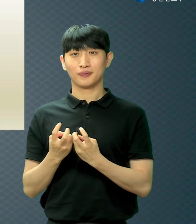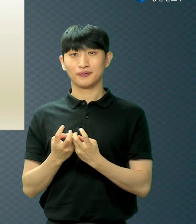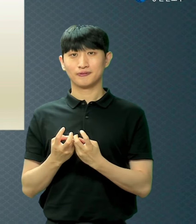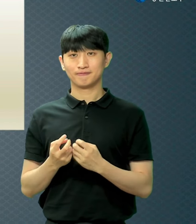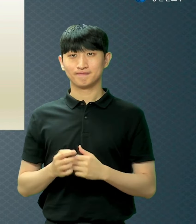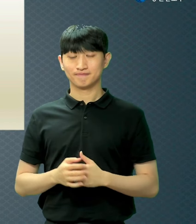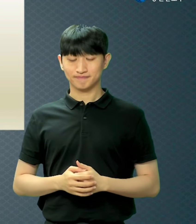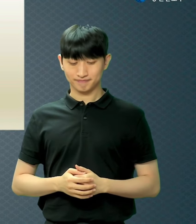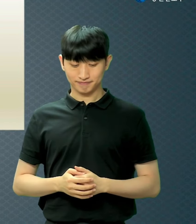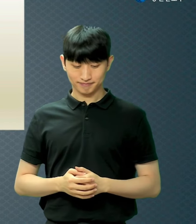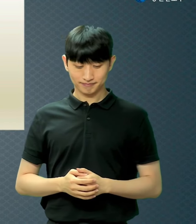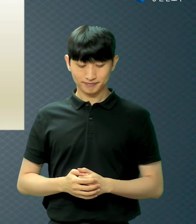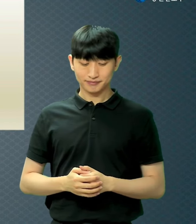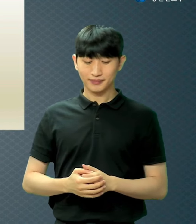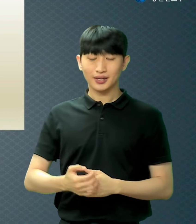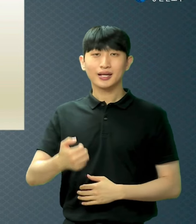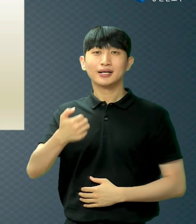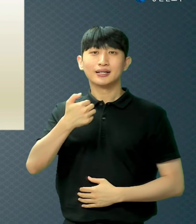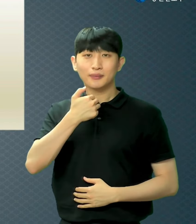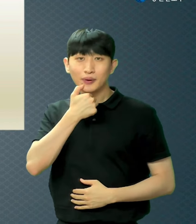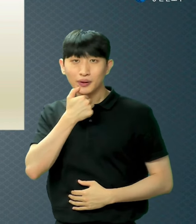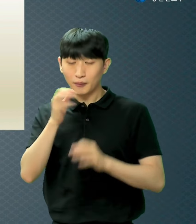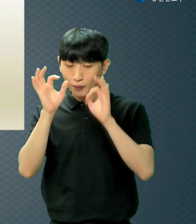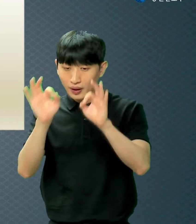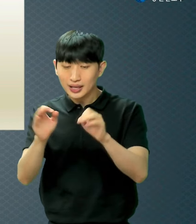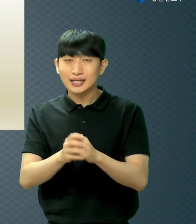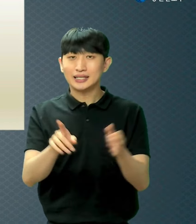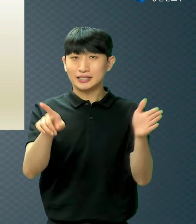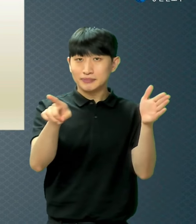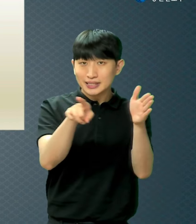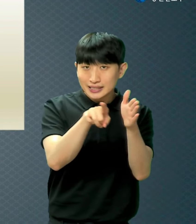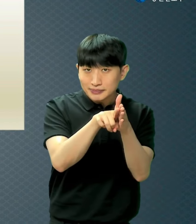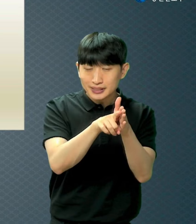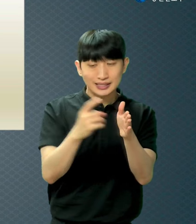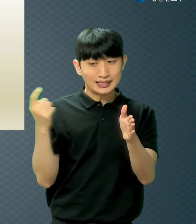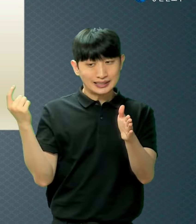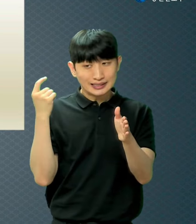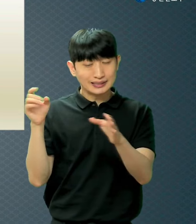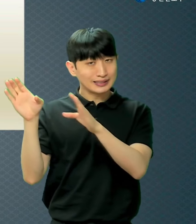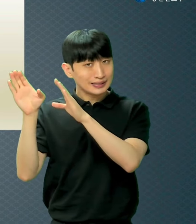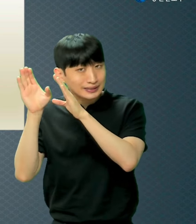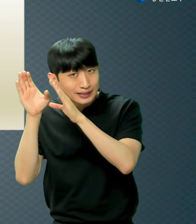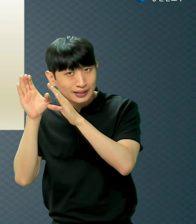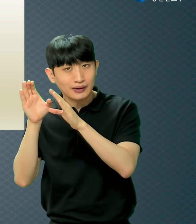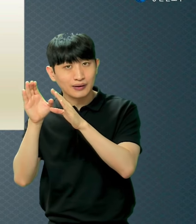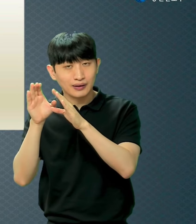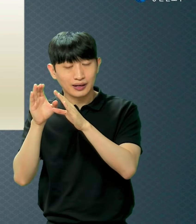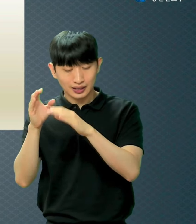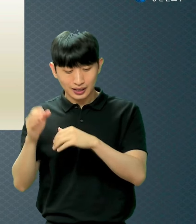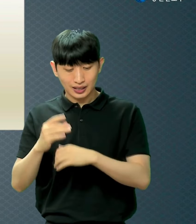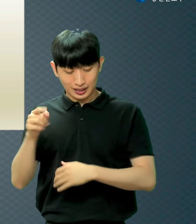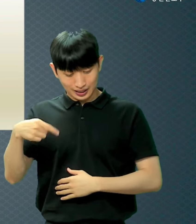믿음은 들음에서 나며 들음은 하나님의 말씀